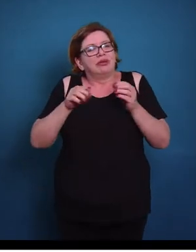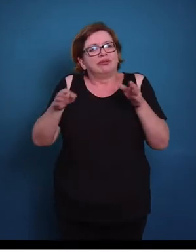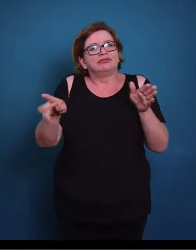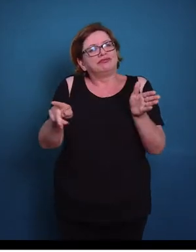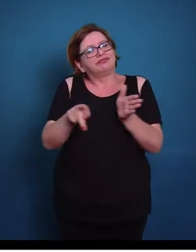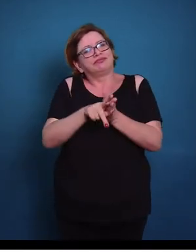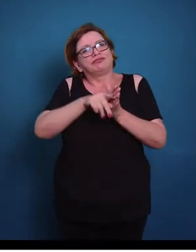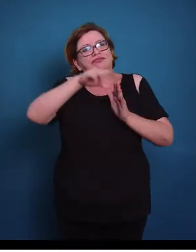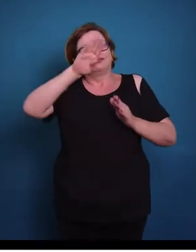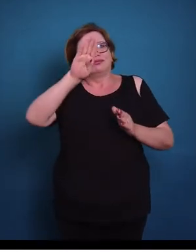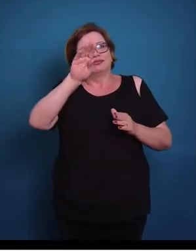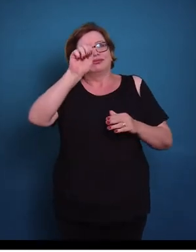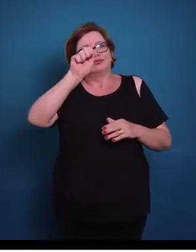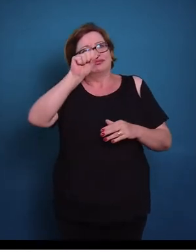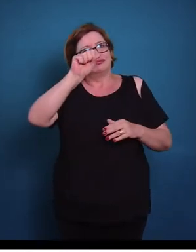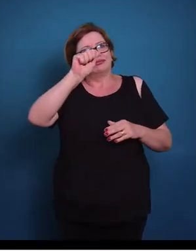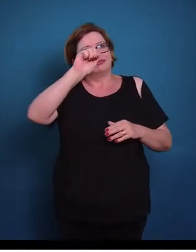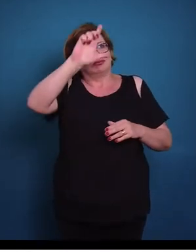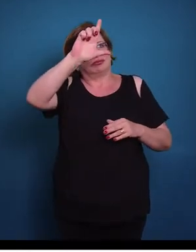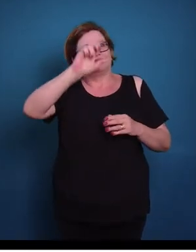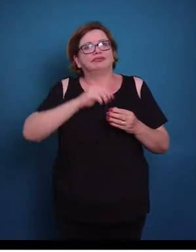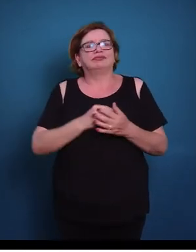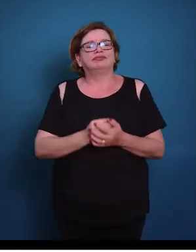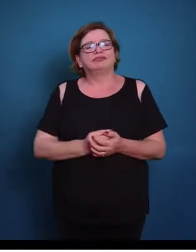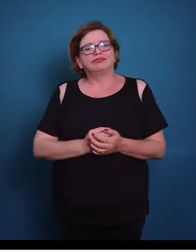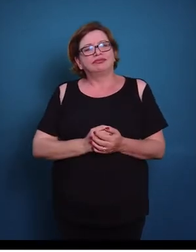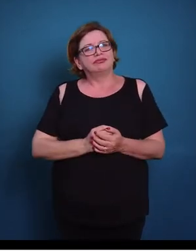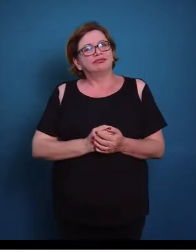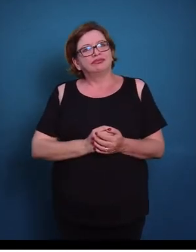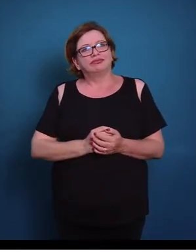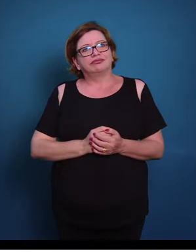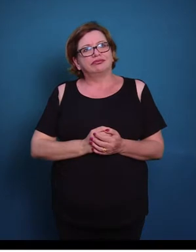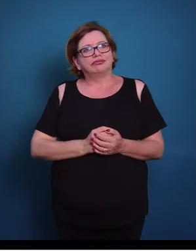dessas células.